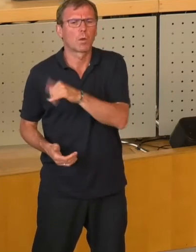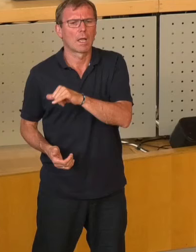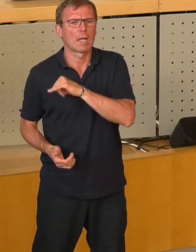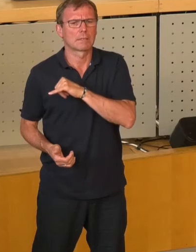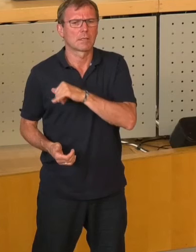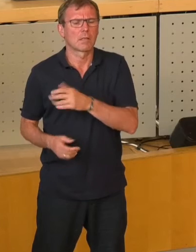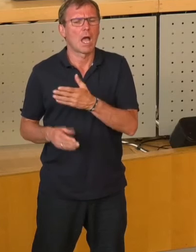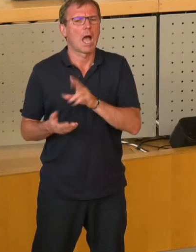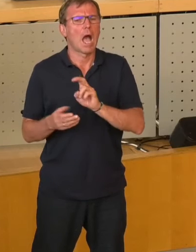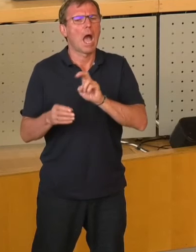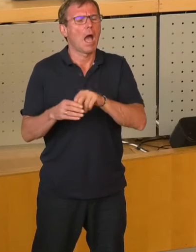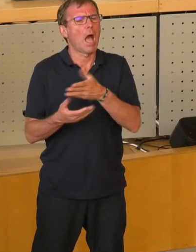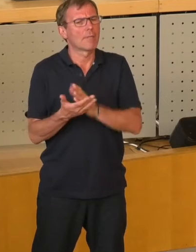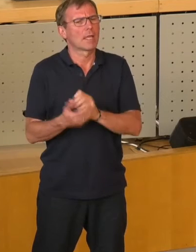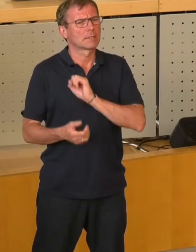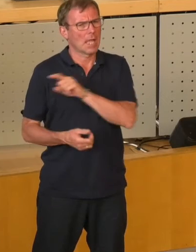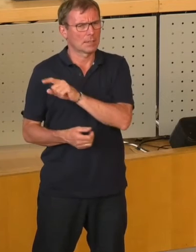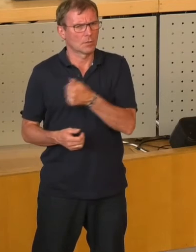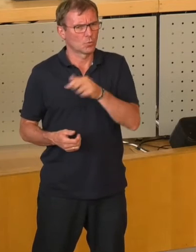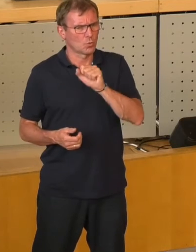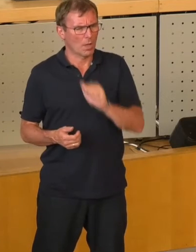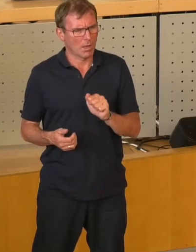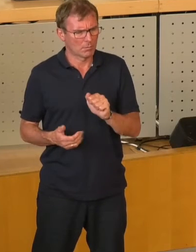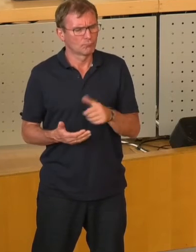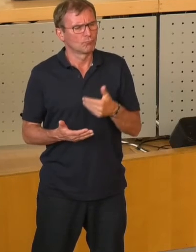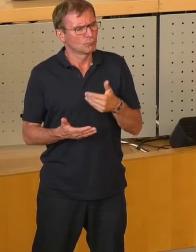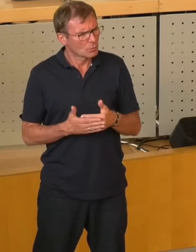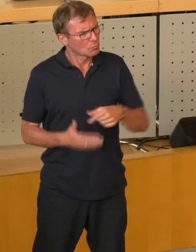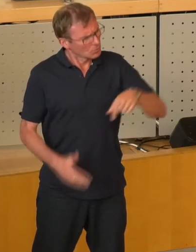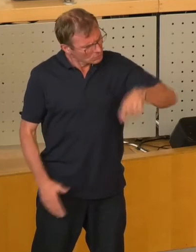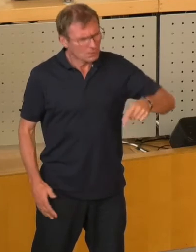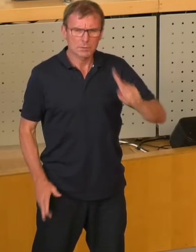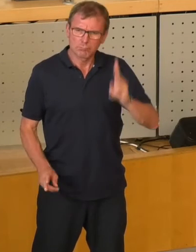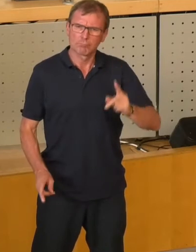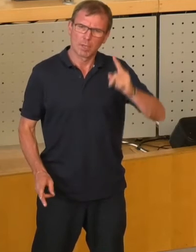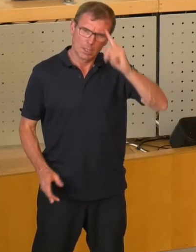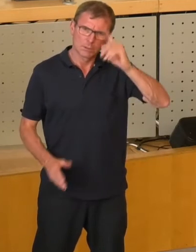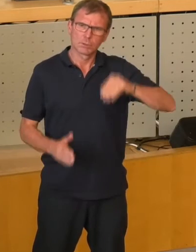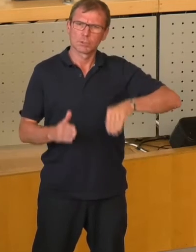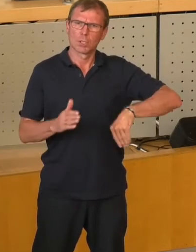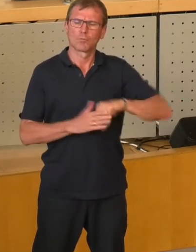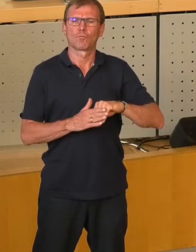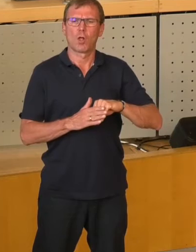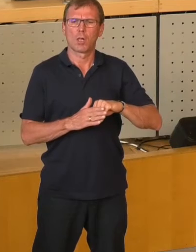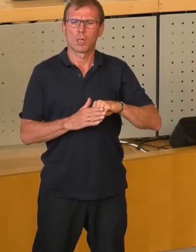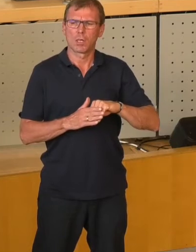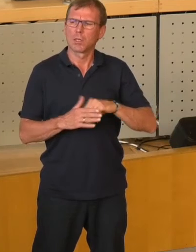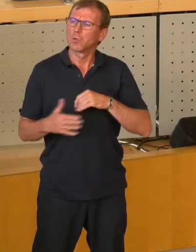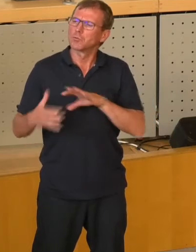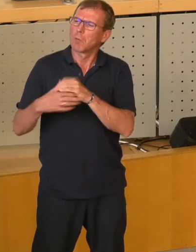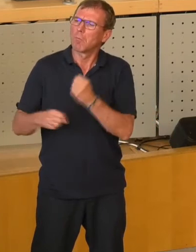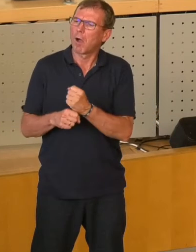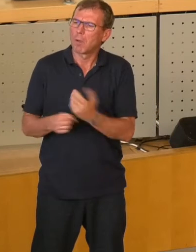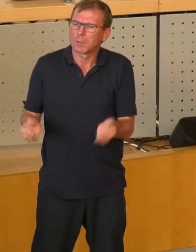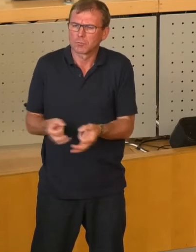Anteilseignern der TÜGA. Deshalb ist es jetzt sinnvoll, die quasi nicht mehr existierende Zusammenarbeit